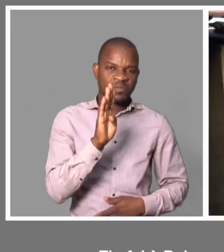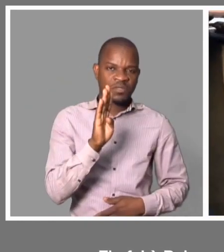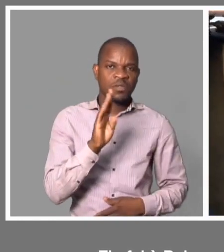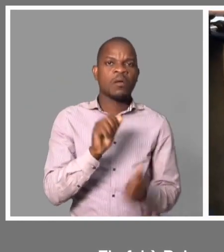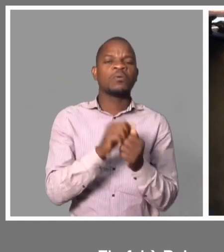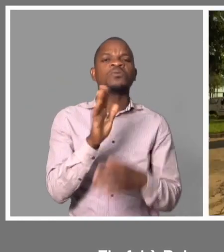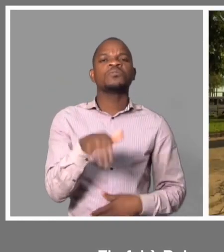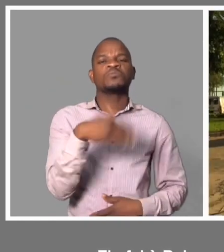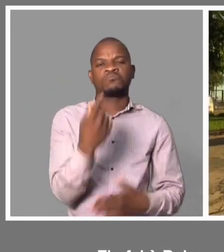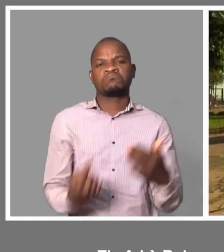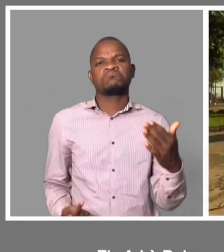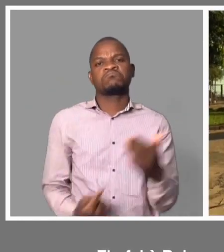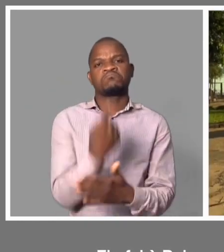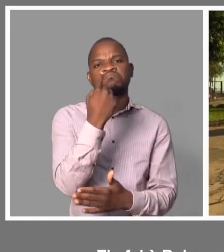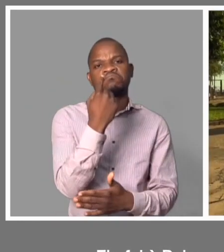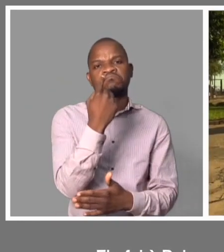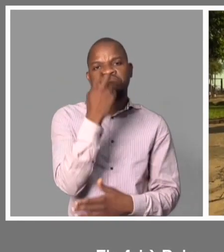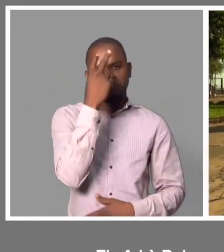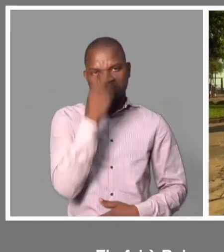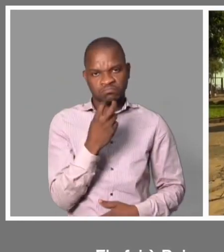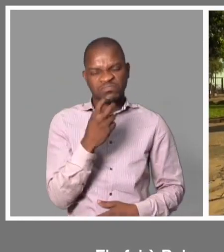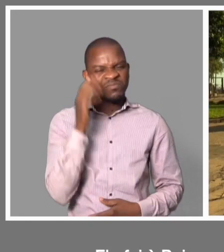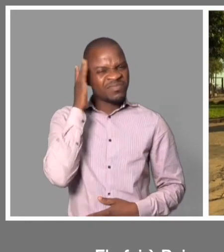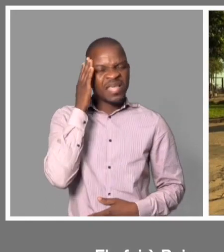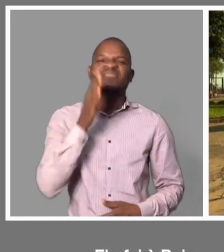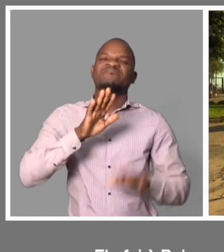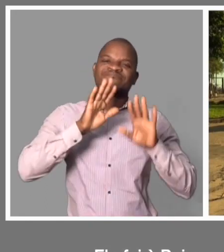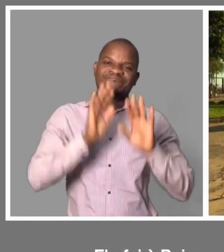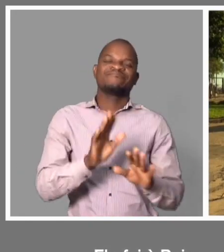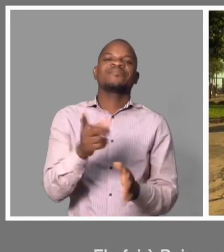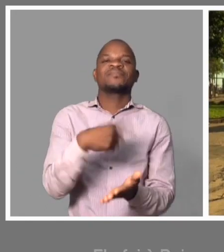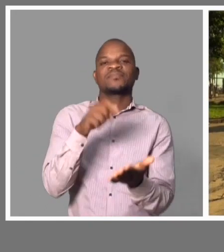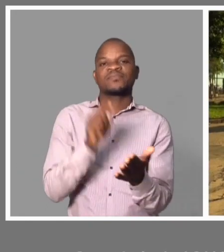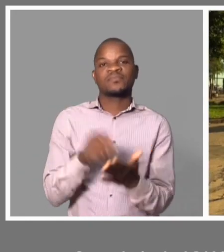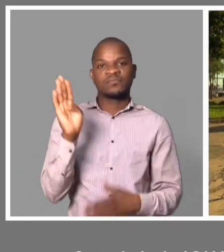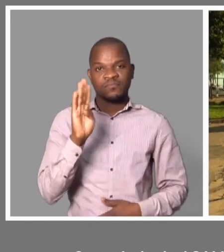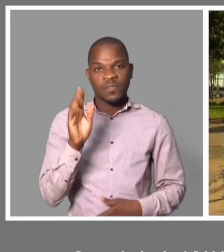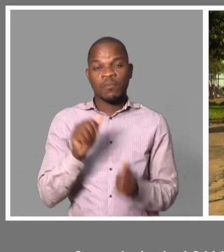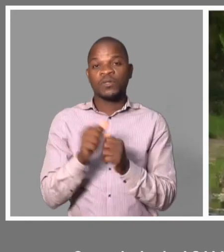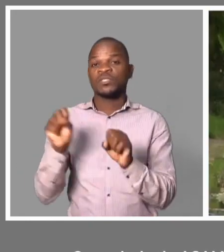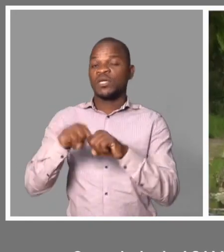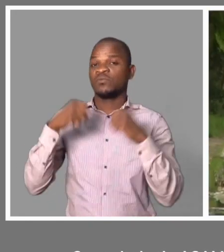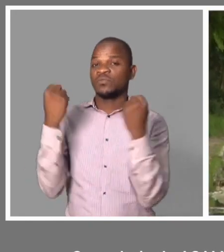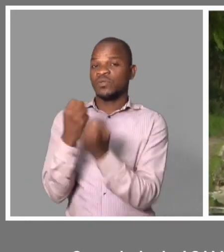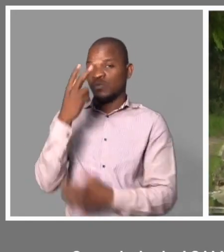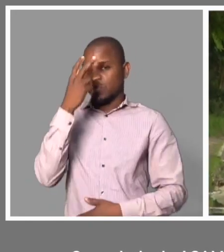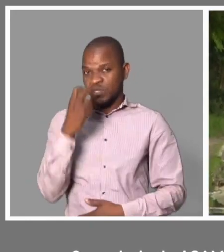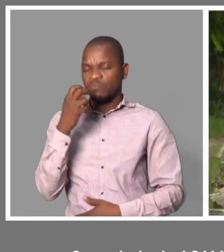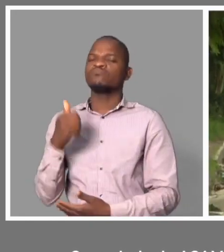adquiriu a deficiência e apaixonou-se por aquela cidade. Com a ajuda de Acamo, Associação dos